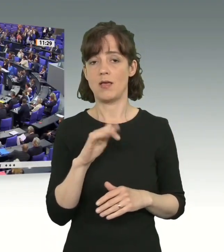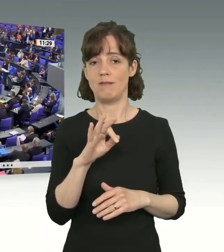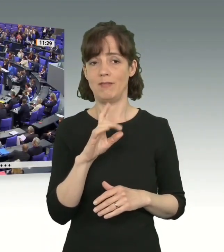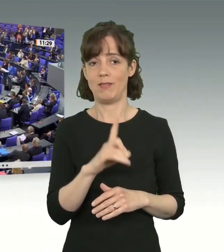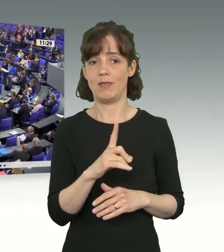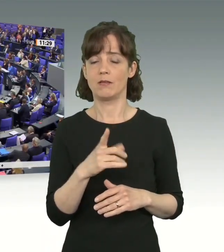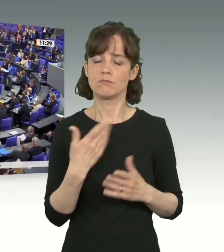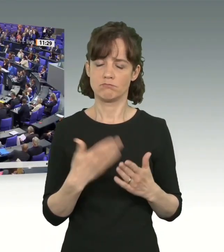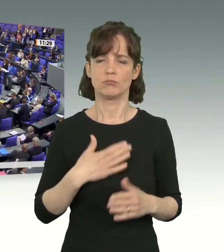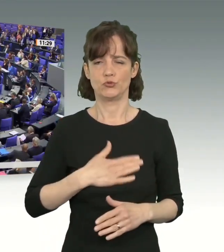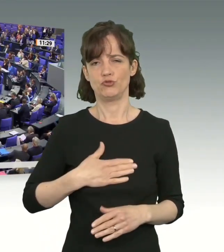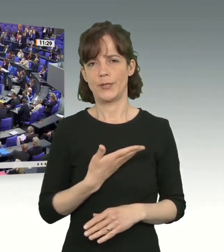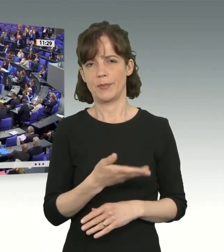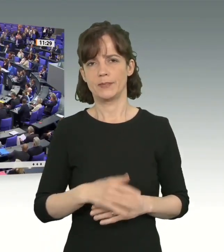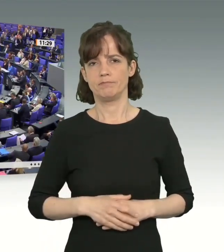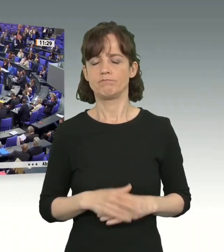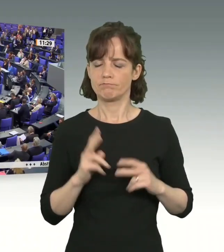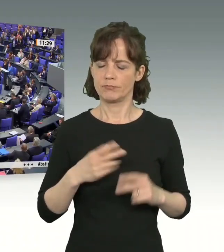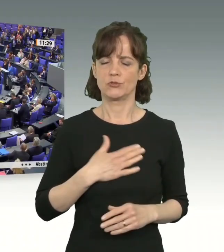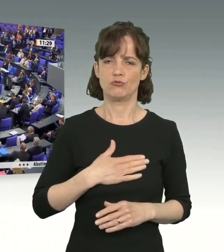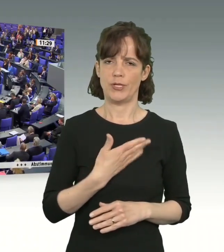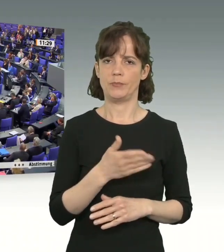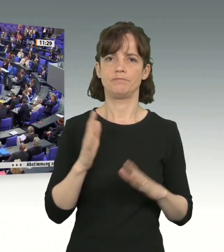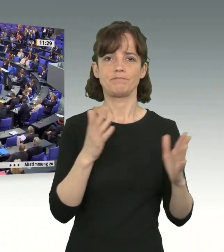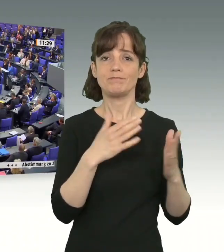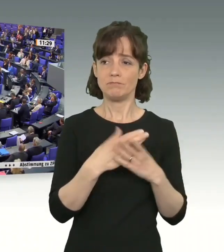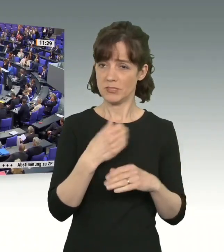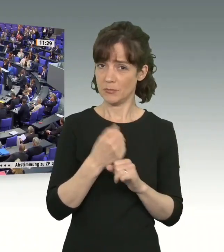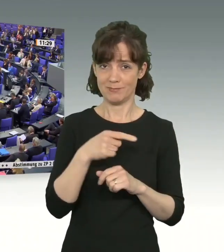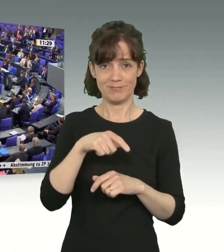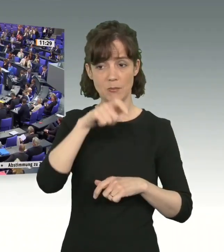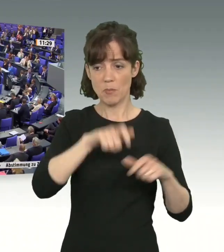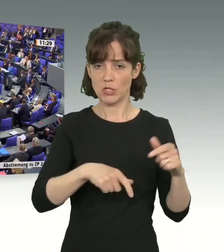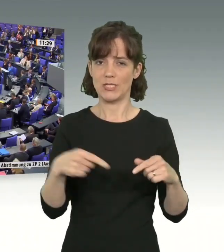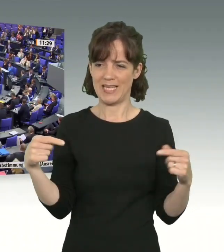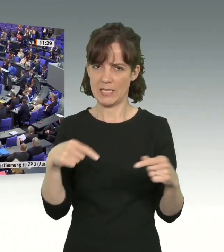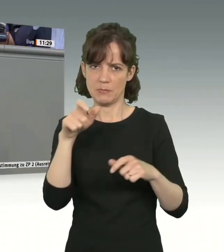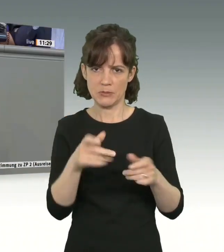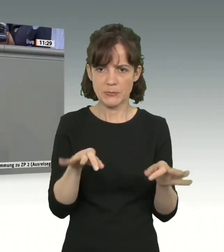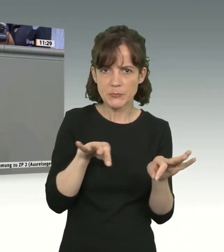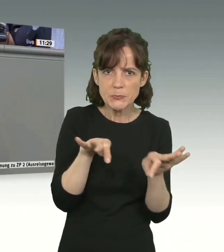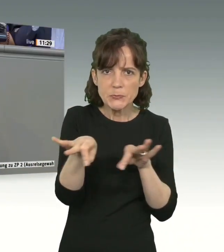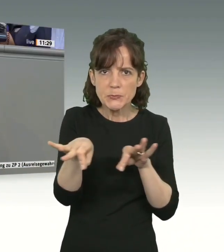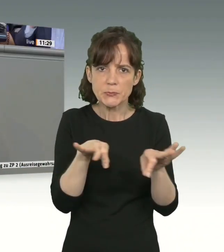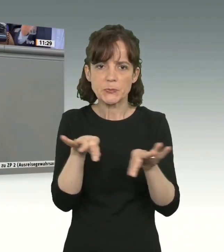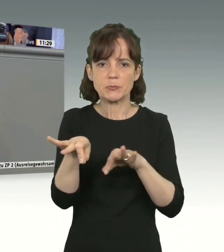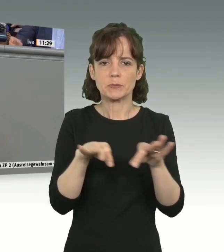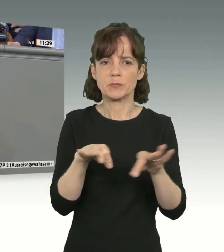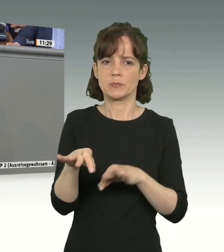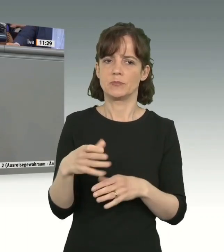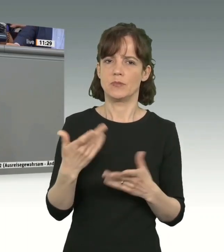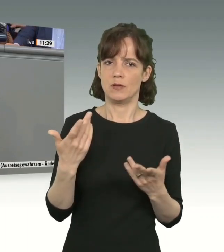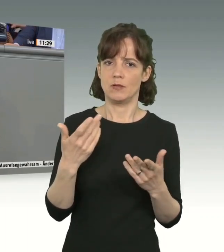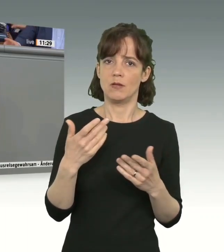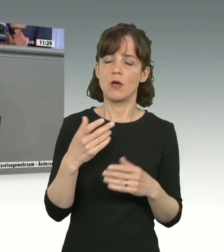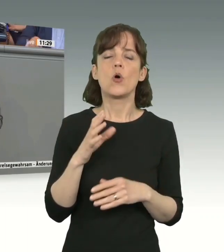Schämen Sie sich! Sie spielen Menschen in diesem Land gegeneinander aus, ohne ein einziges Mal konstruktiv in dieser